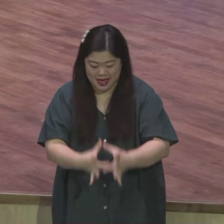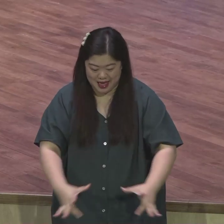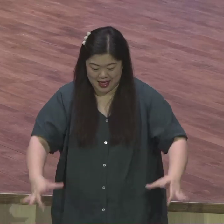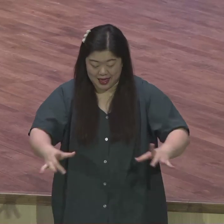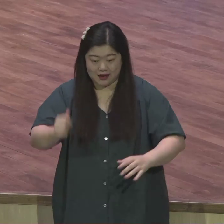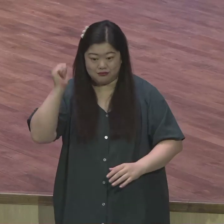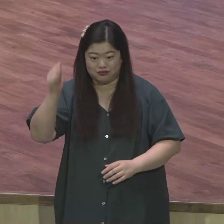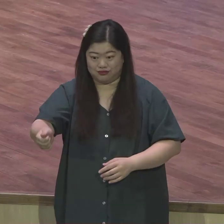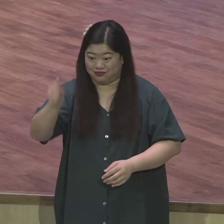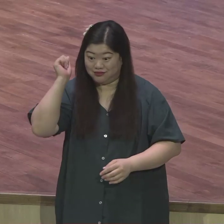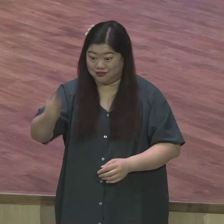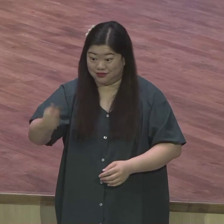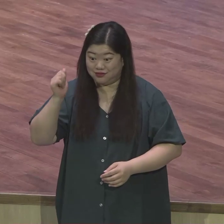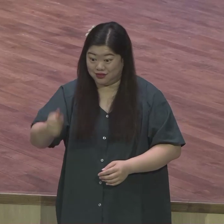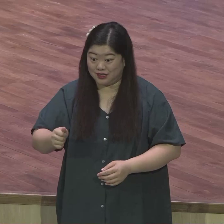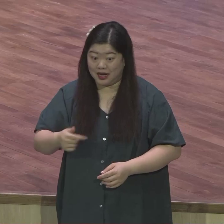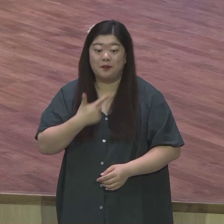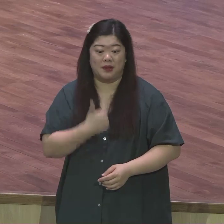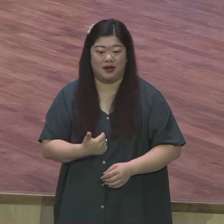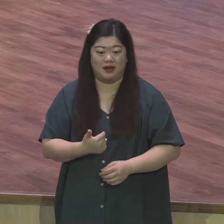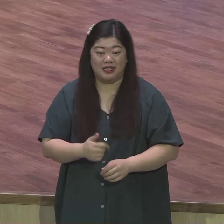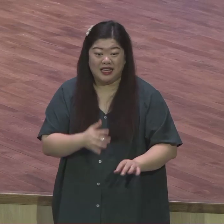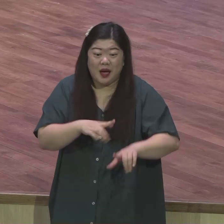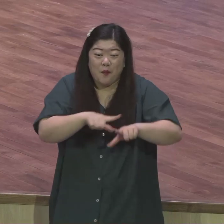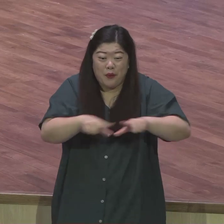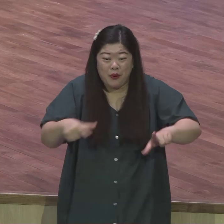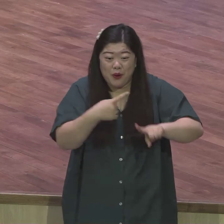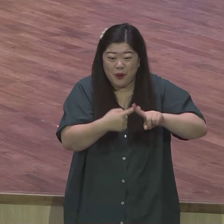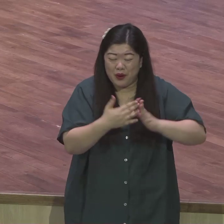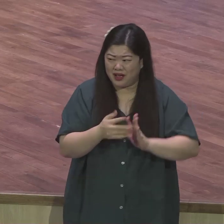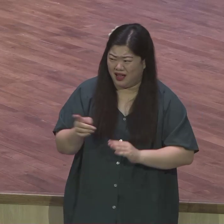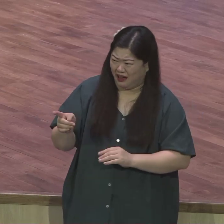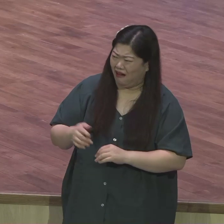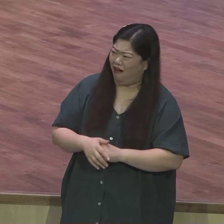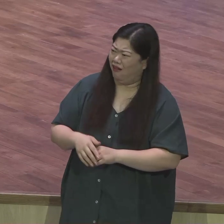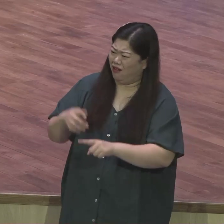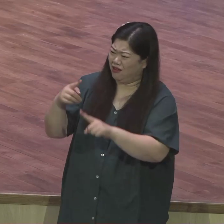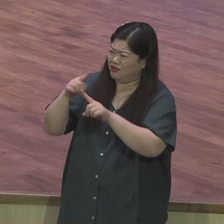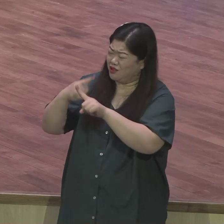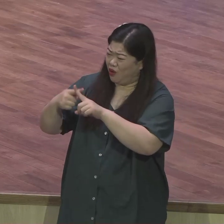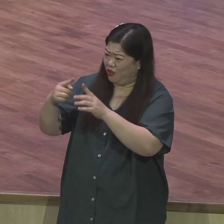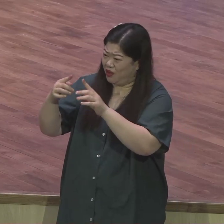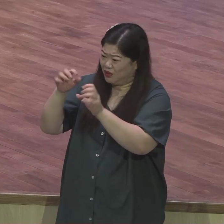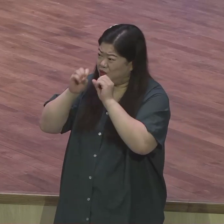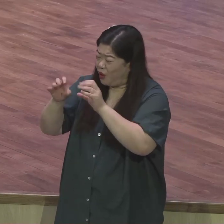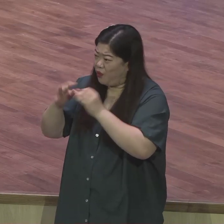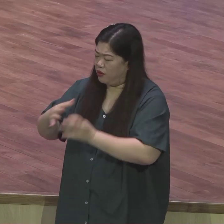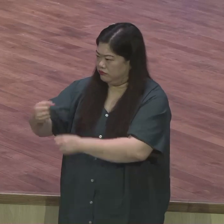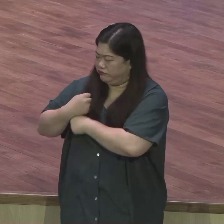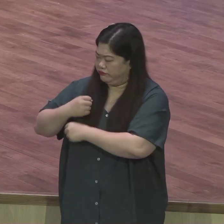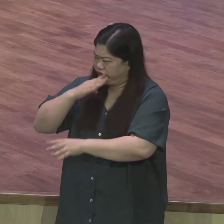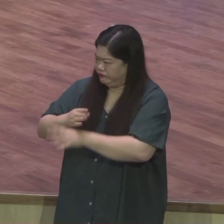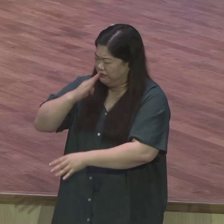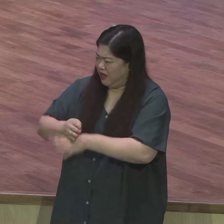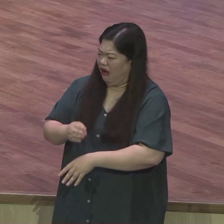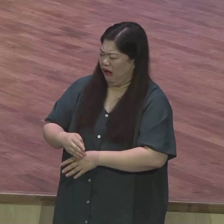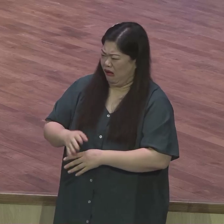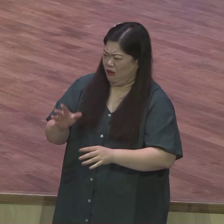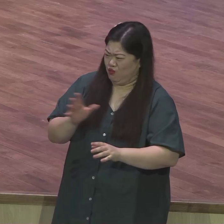비방했습니다 전도를 저렇게 무슨 군대식으로 하냐 군대식으로 교회가 군대냐